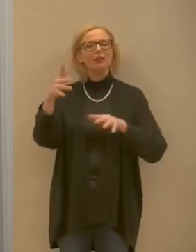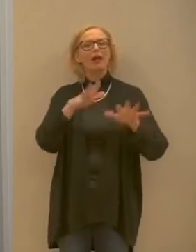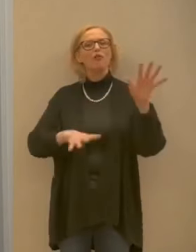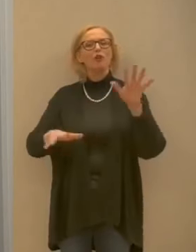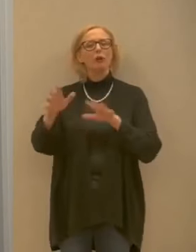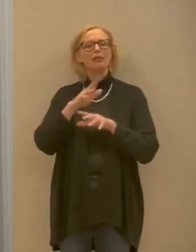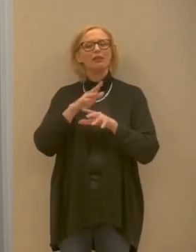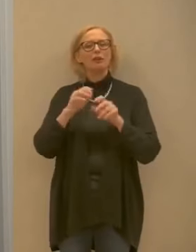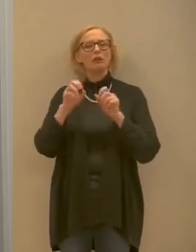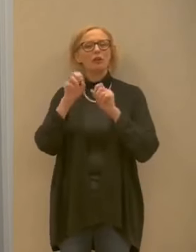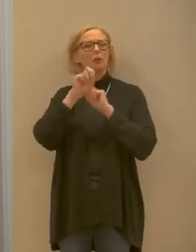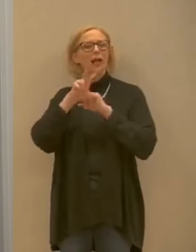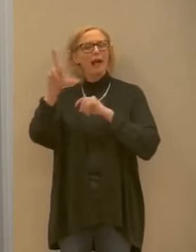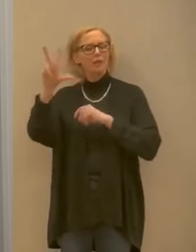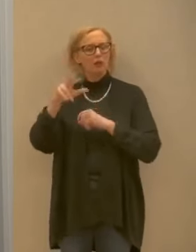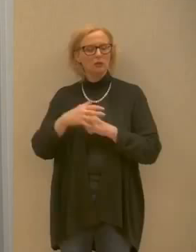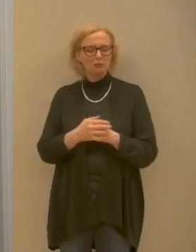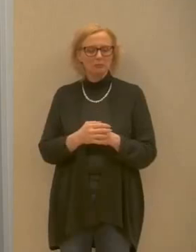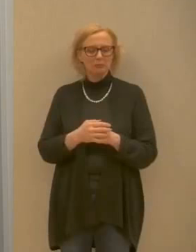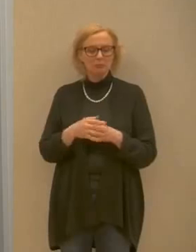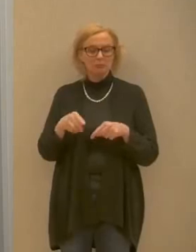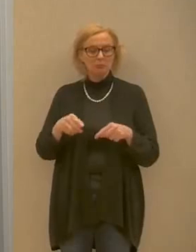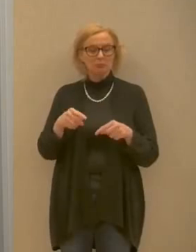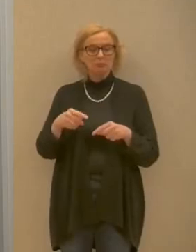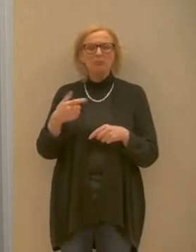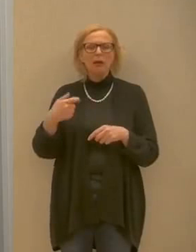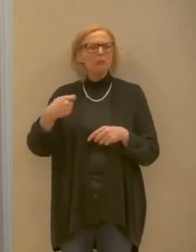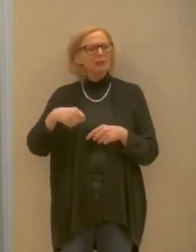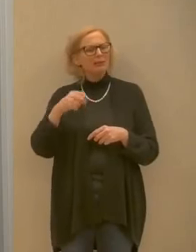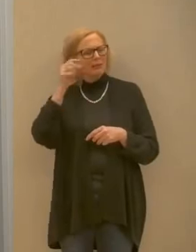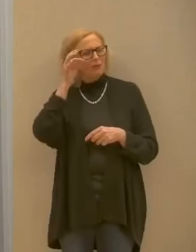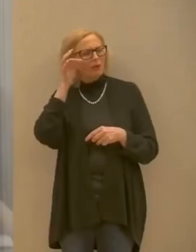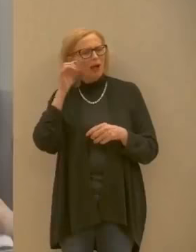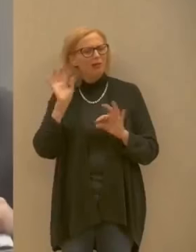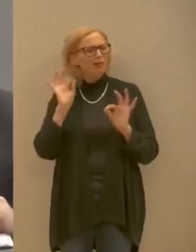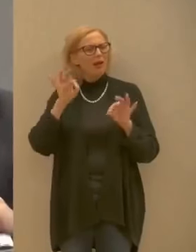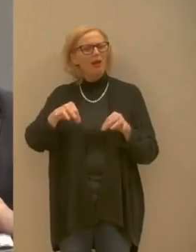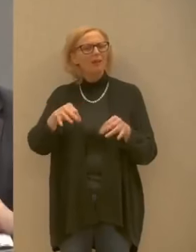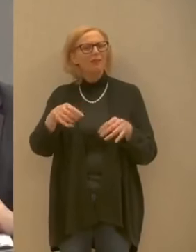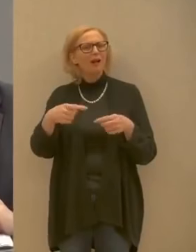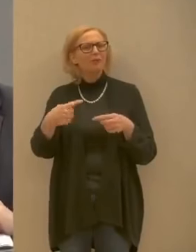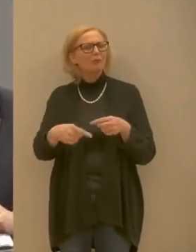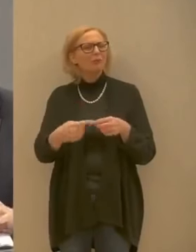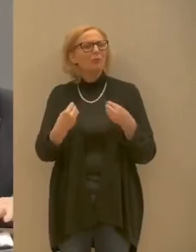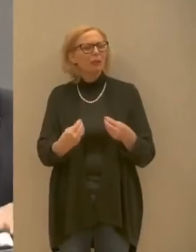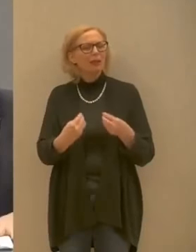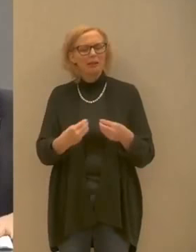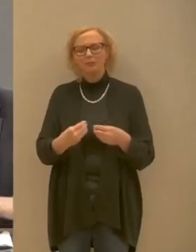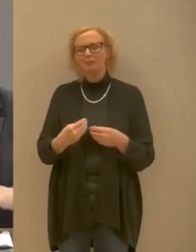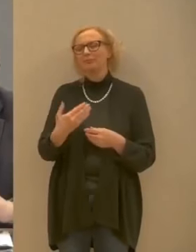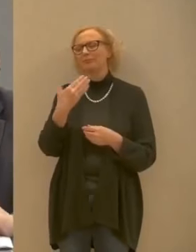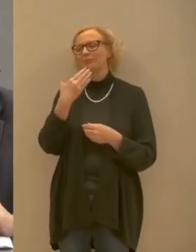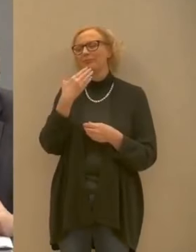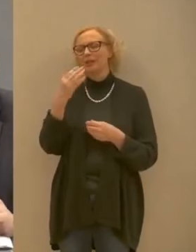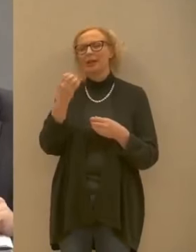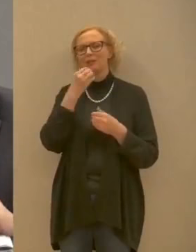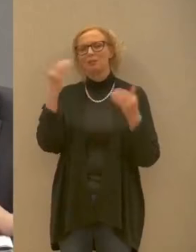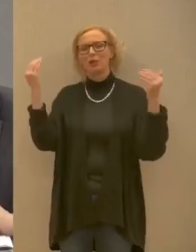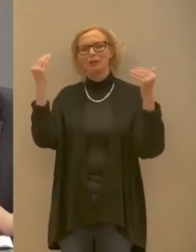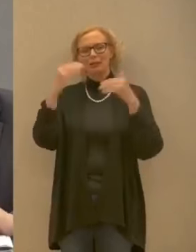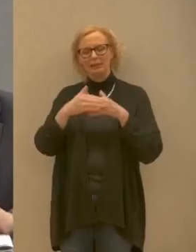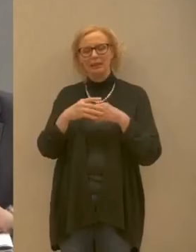popolazione. Perché siamo arrivati a questo punto, Presidente Fugati? Grazie, buonasera. Sì, abbiamo